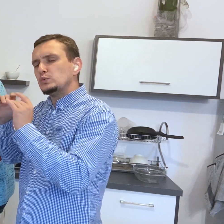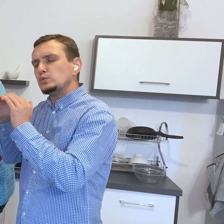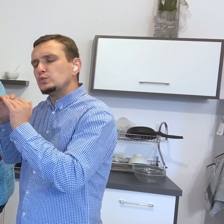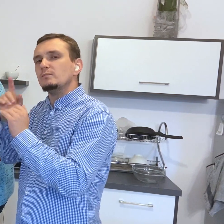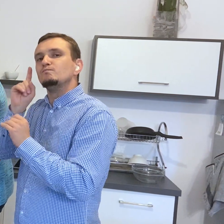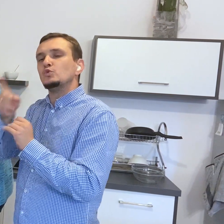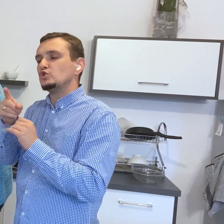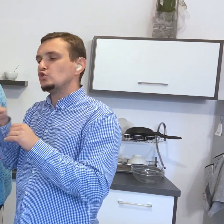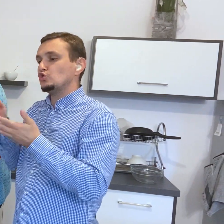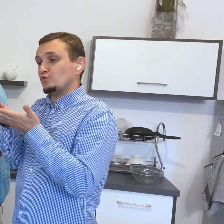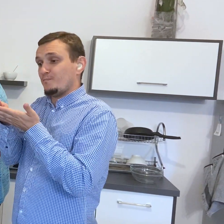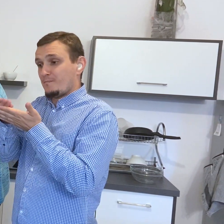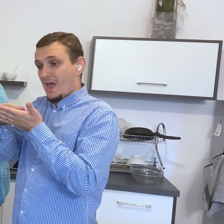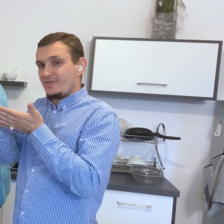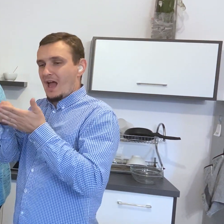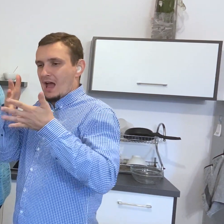Pozostawię na troszeczkę wolnym oliu.